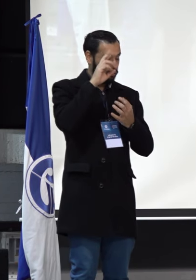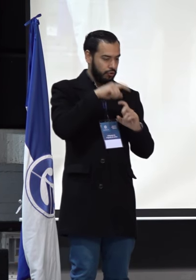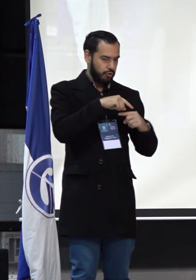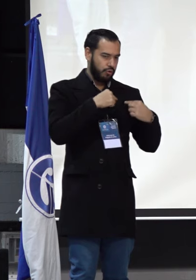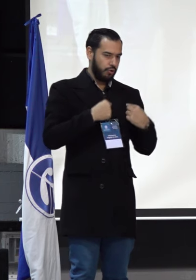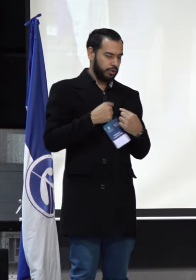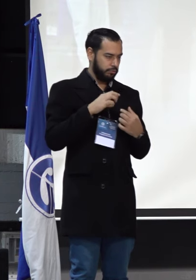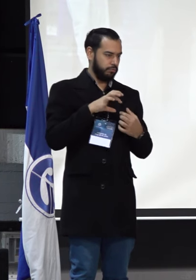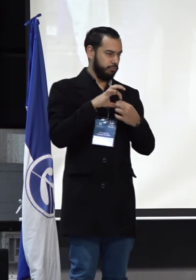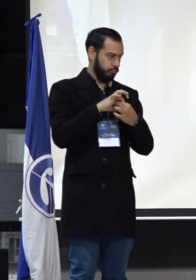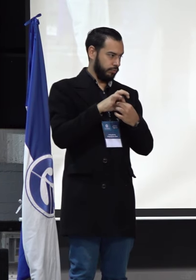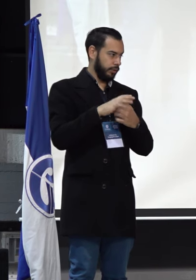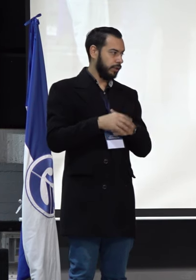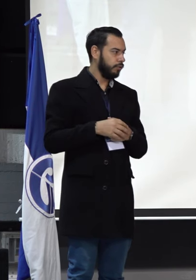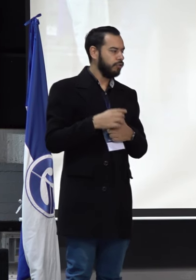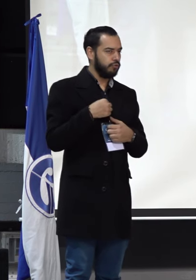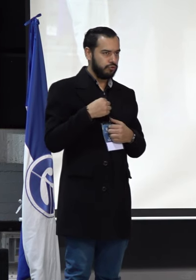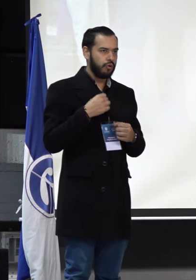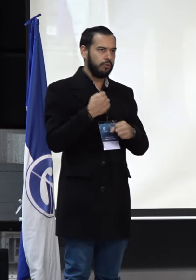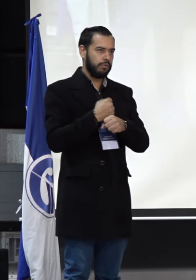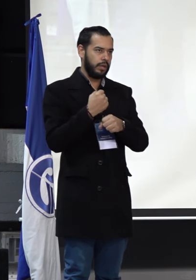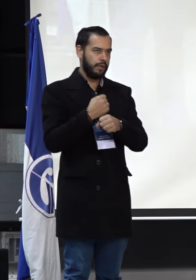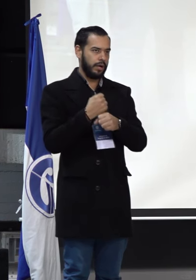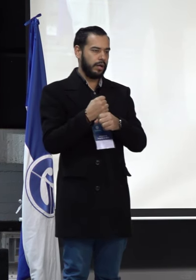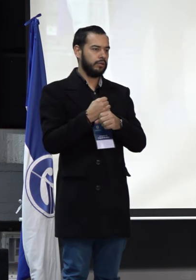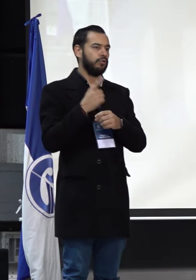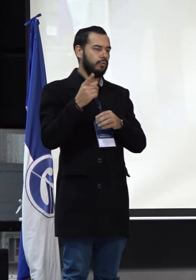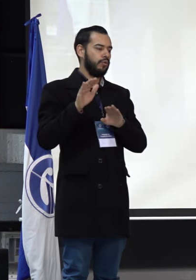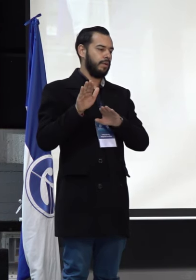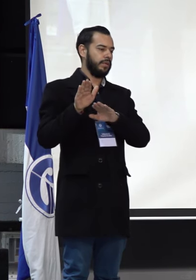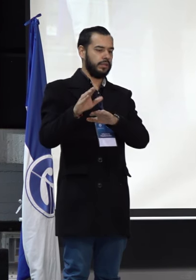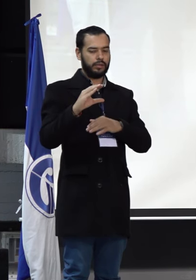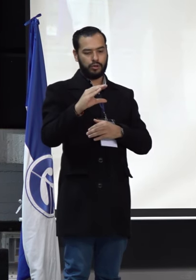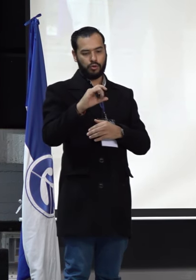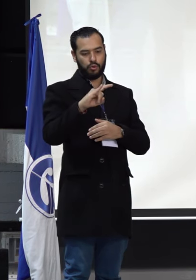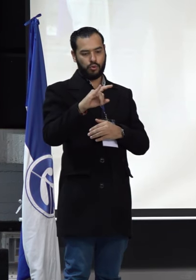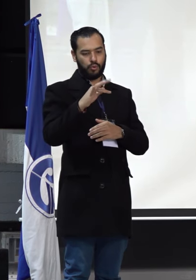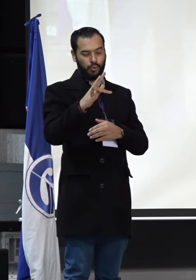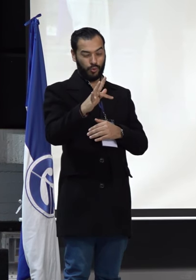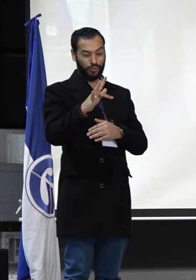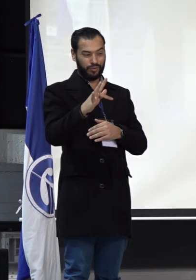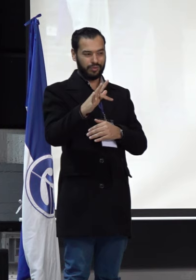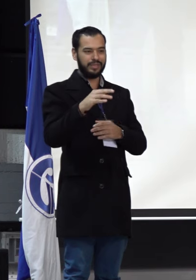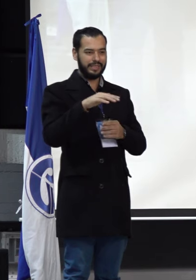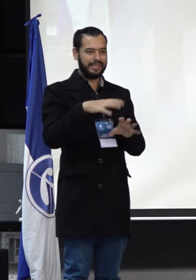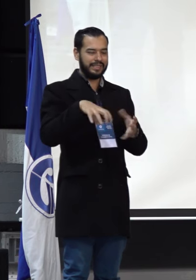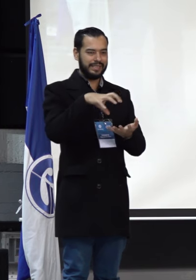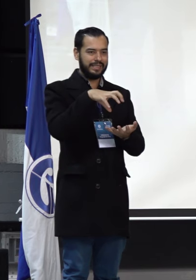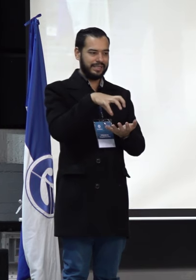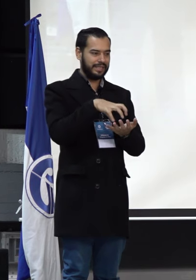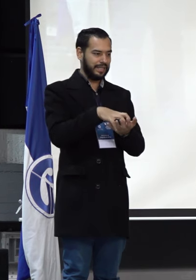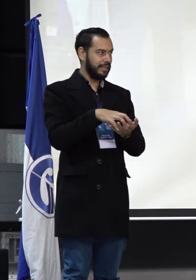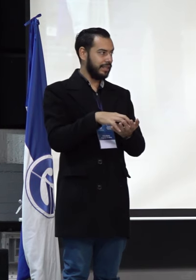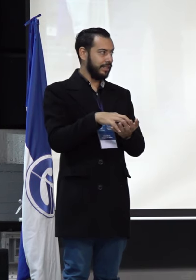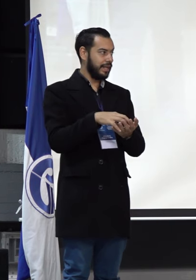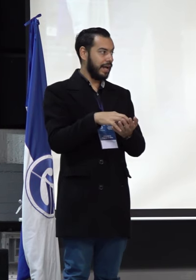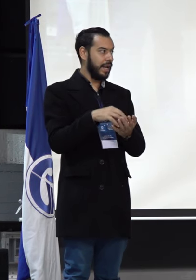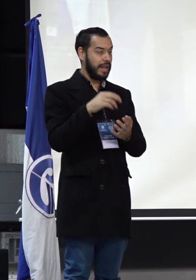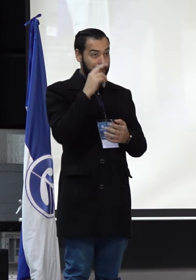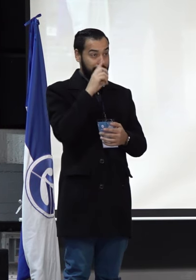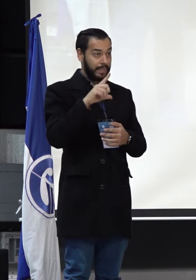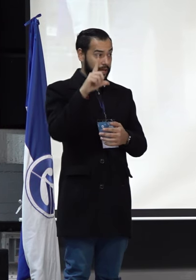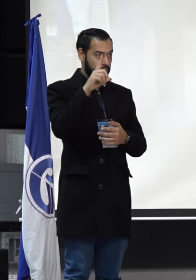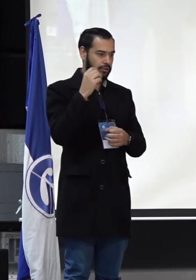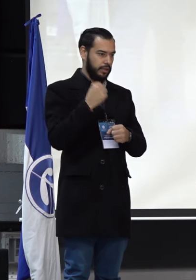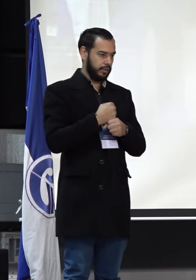trabajando, fui representante del Congreso de la CUT, la Central Unique de Trabajadores, donde allí también se generan y se agencian una serie